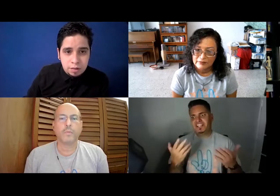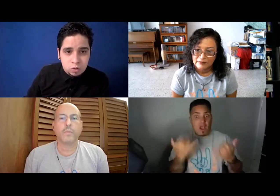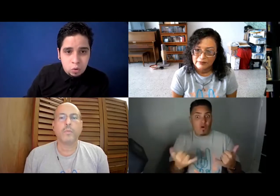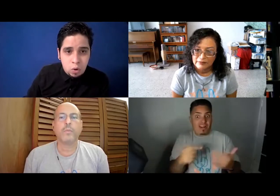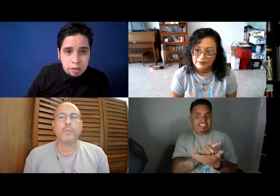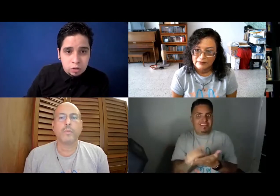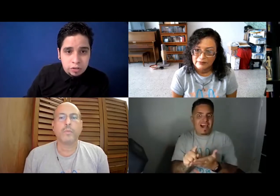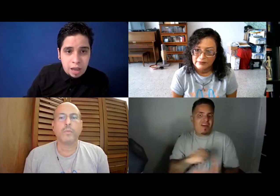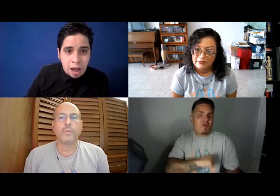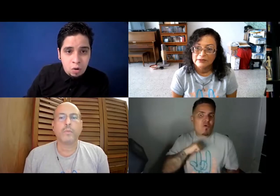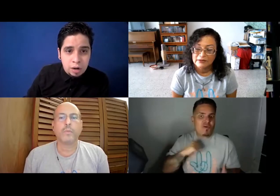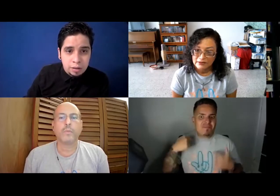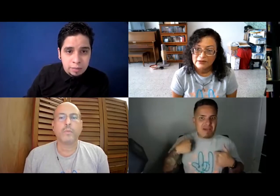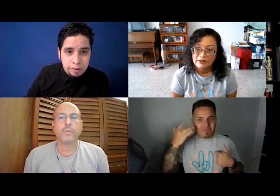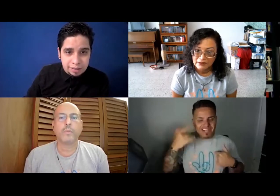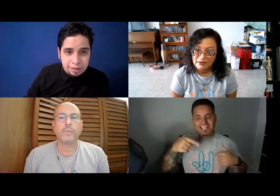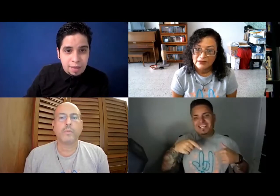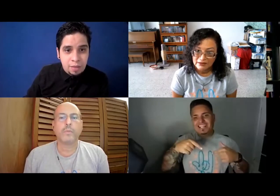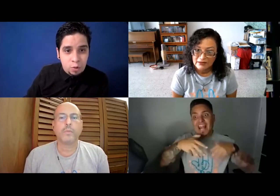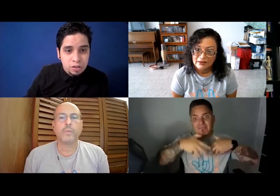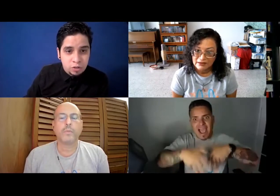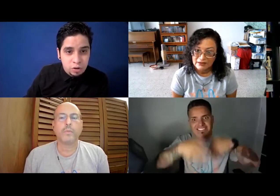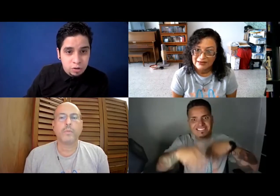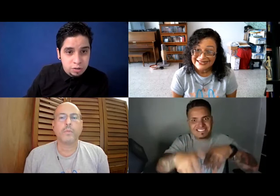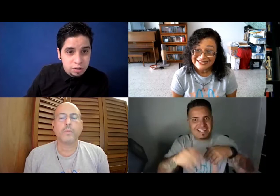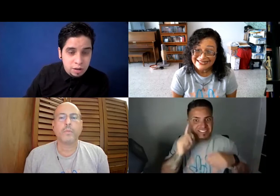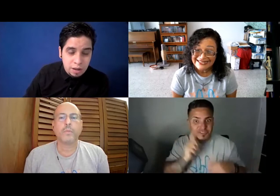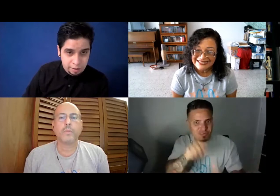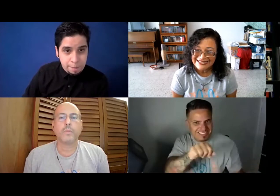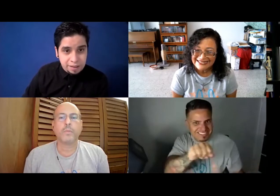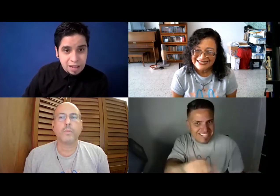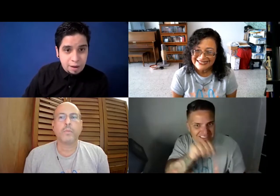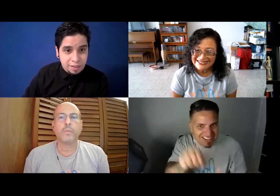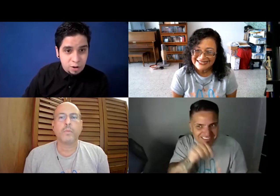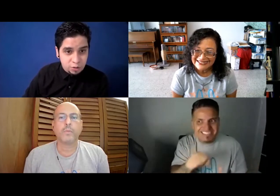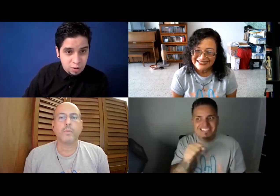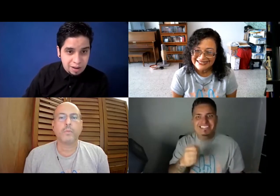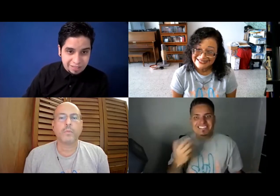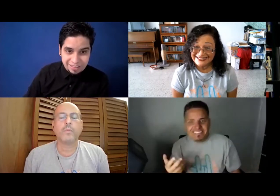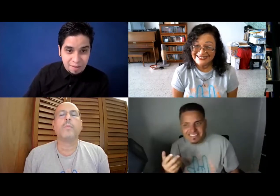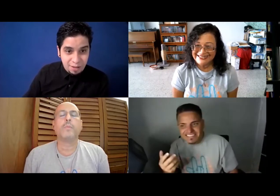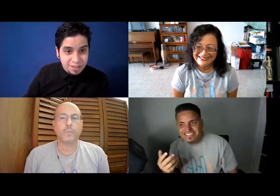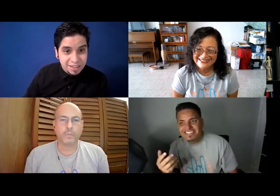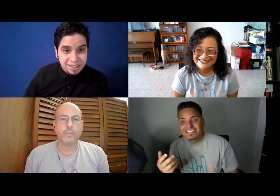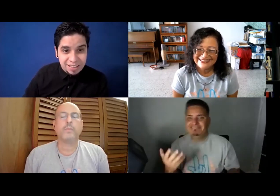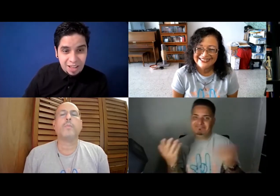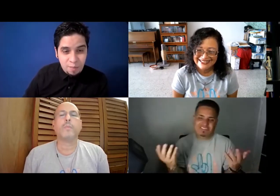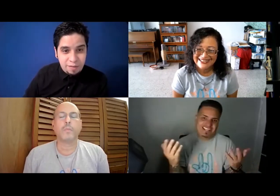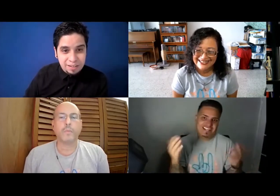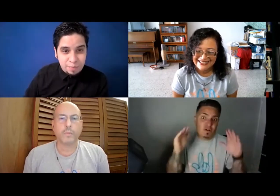estuvo ahí, entonces ahora en esta semana de Orgullo del Sordo, que va a empezar la marcha de los sordos, ¿verdad? Este sábado estamos bien felices por